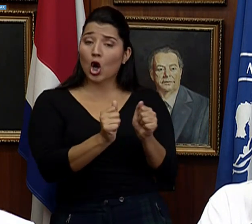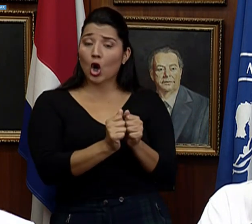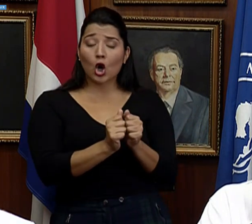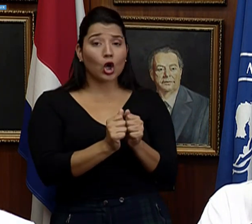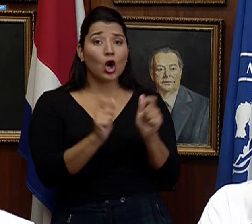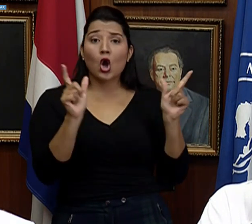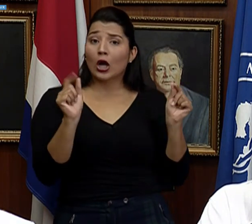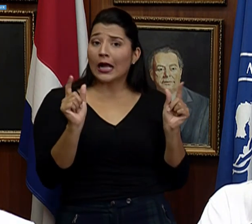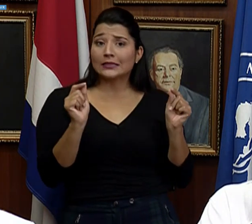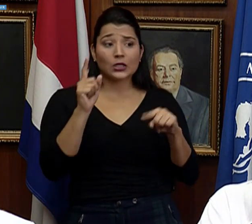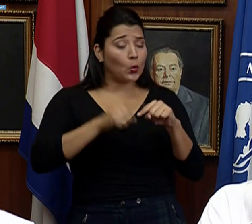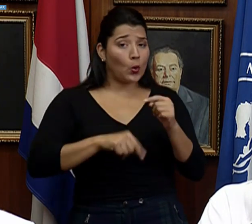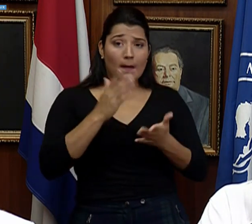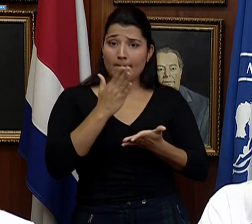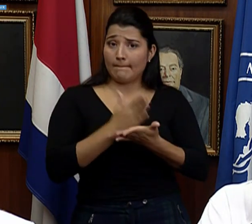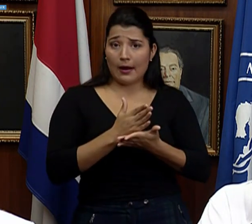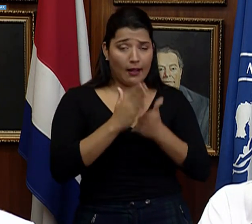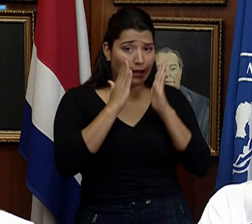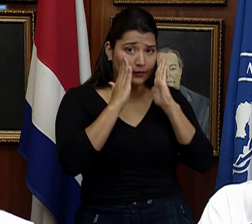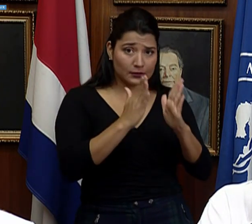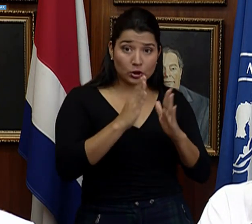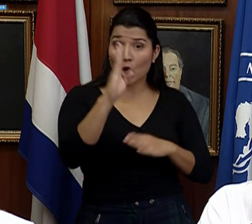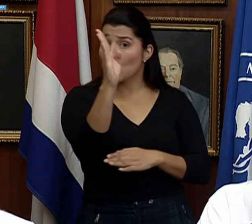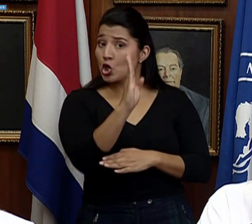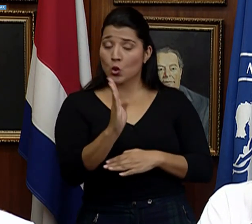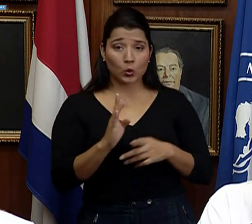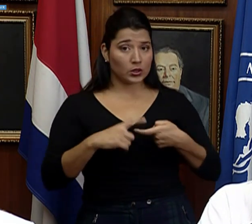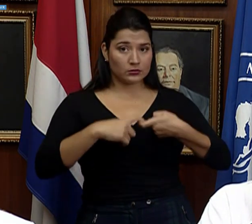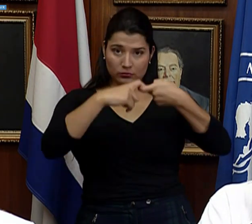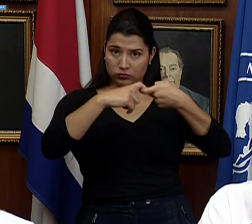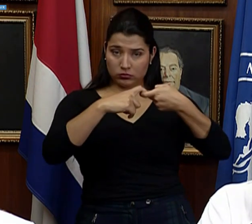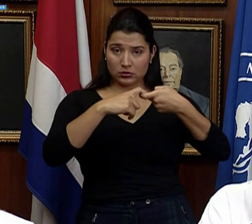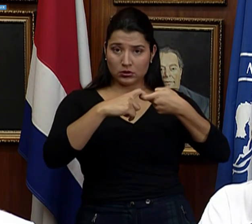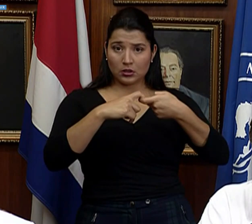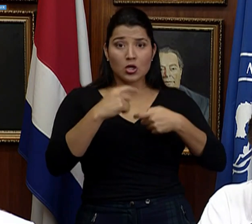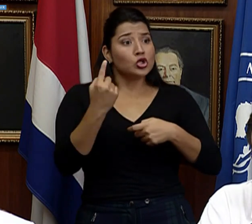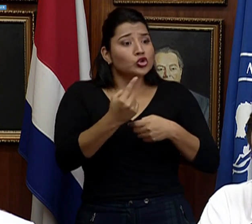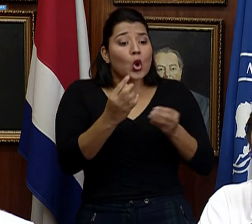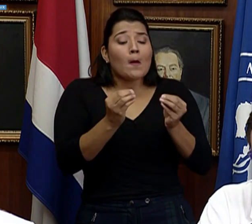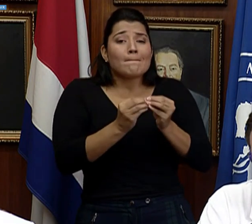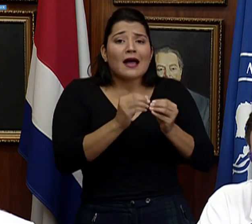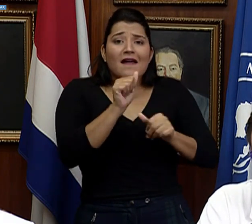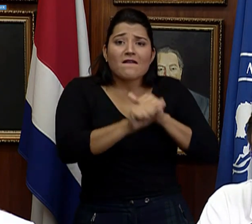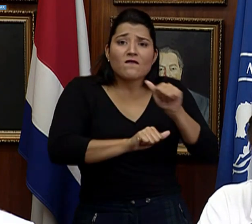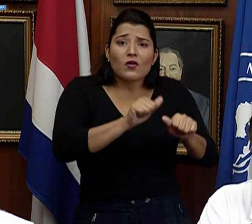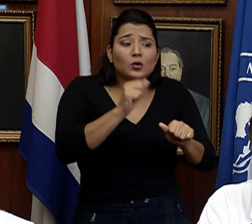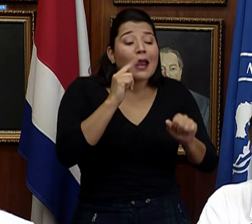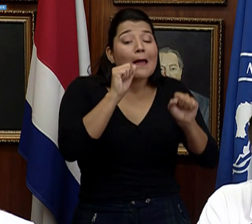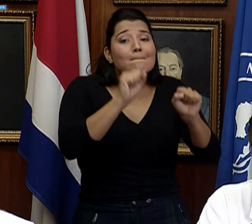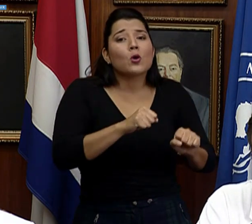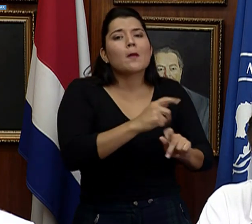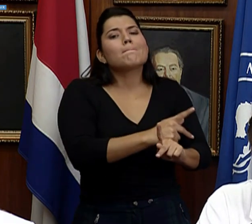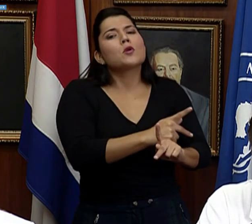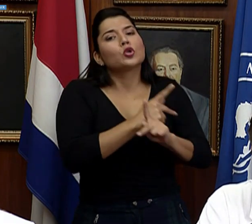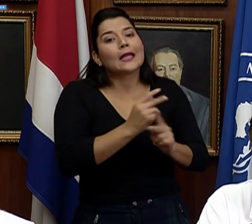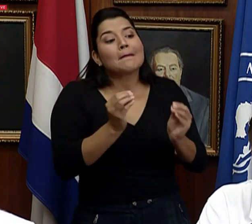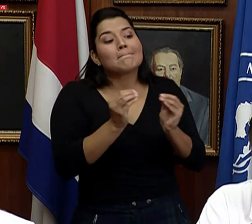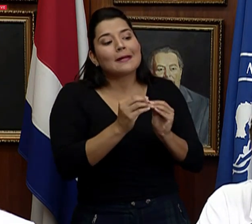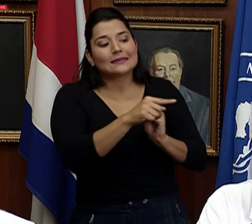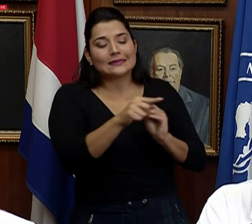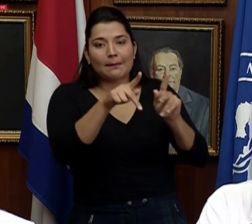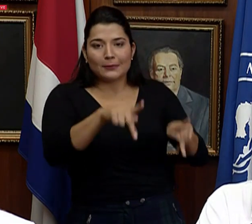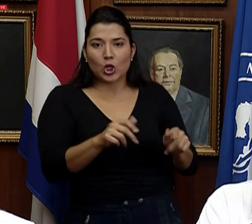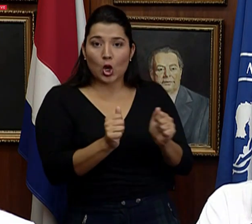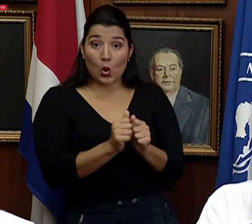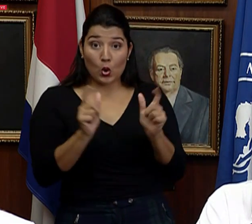dejar de tener su tratamiento, nunca se ha suspendido, nada más se redoblan los esfuerzos para proteger a esos pacientes de